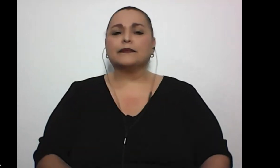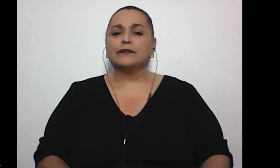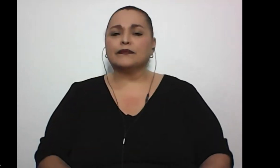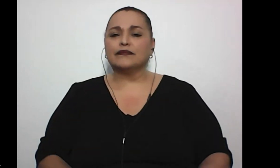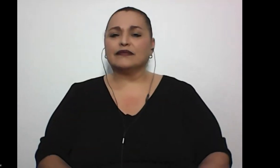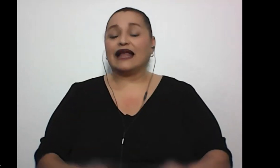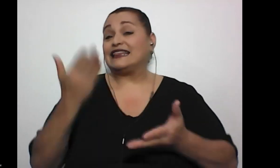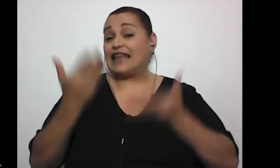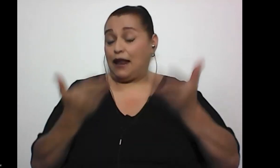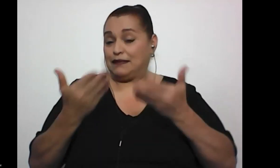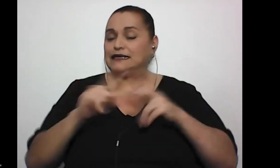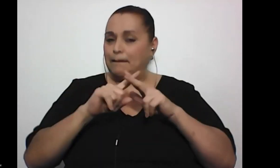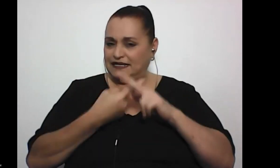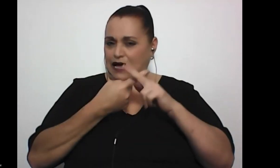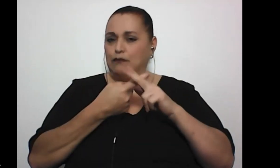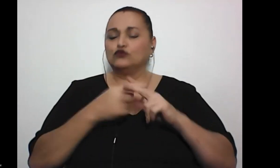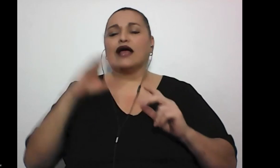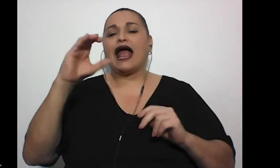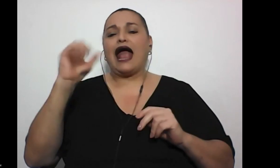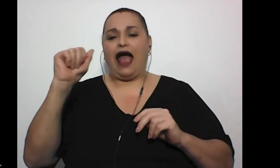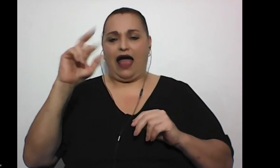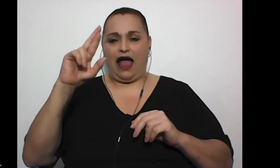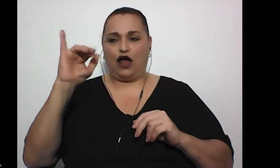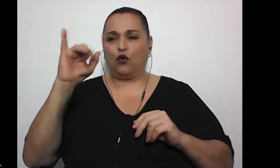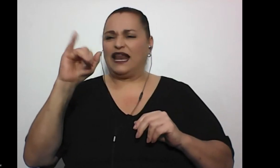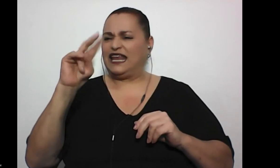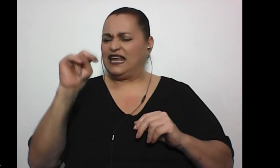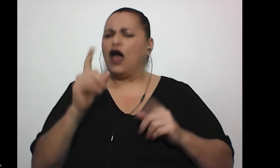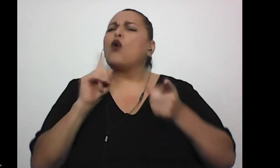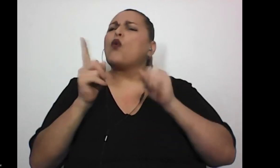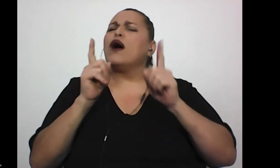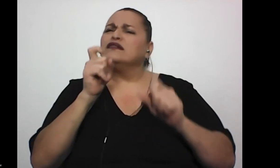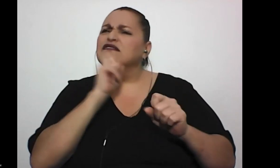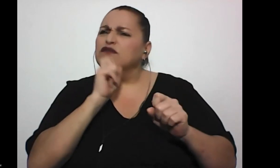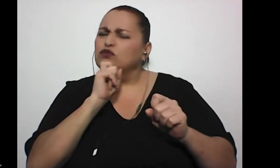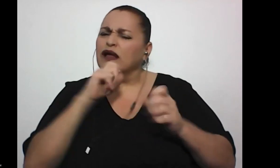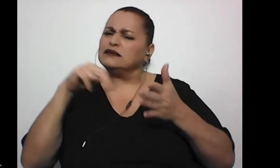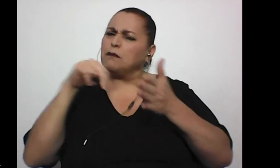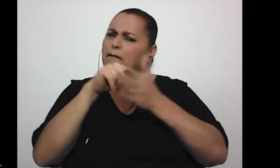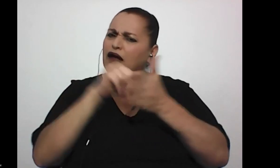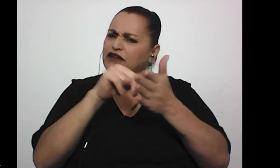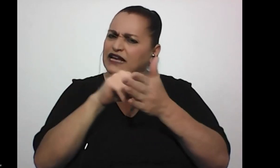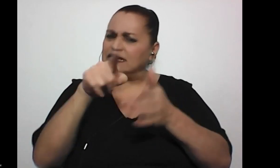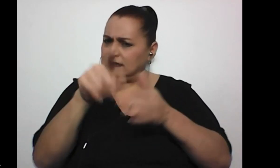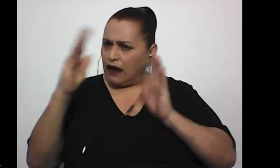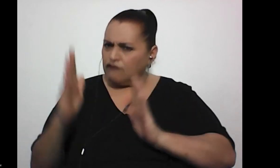tal vez empecemos con Carolina esta vez, ¿qué dificultades o qué barreras has enfrentado como mujer